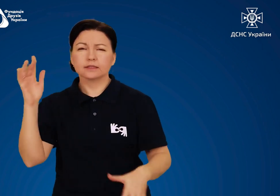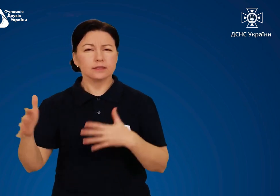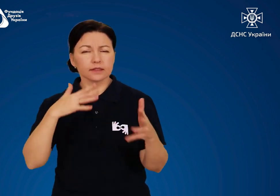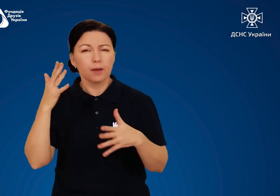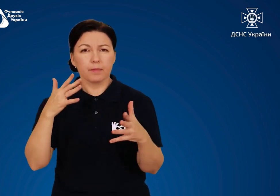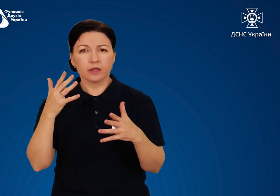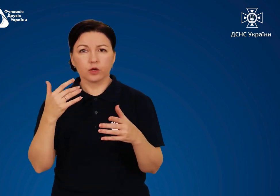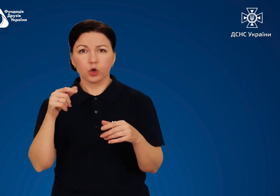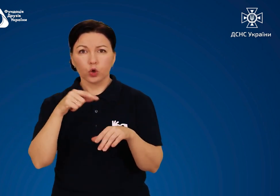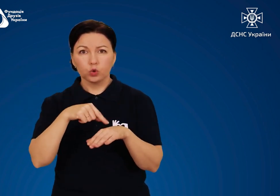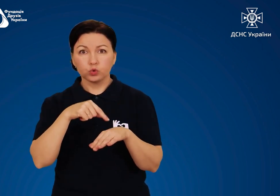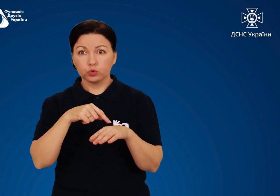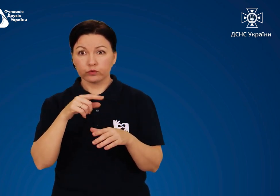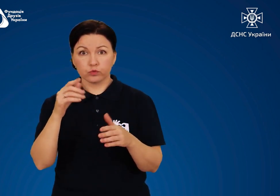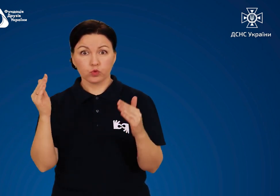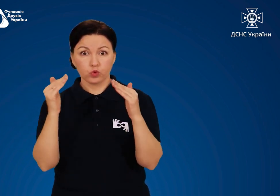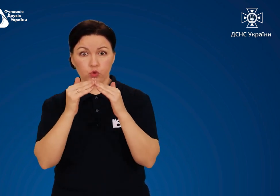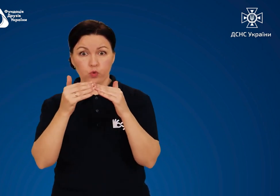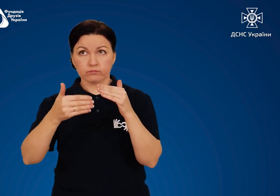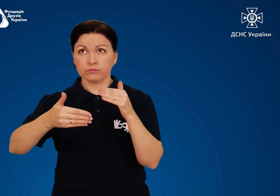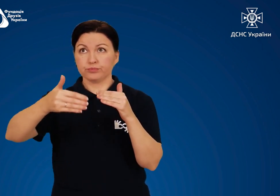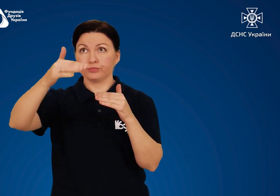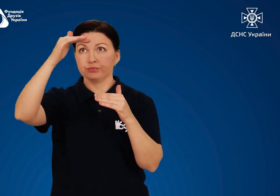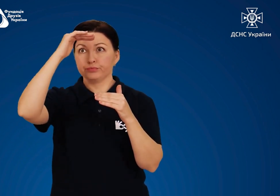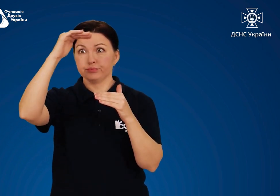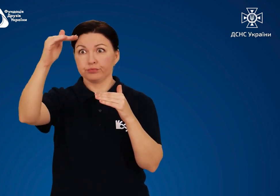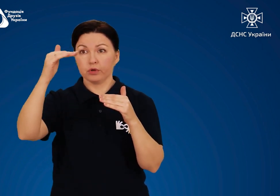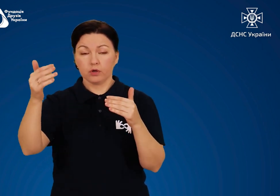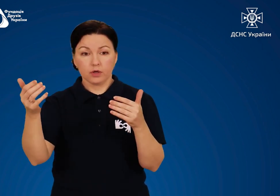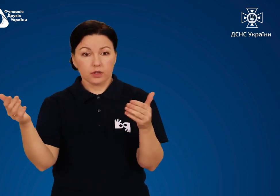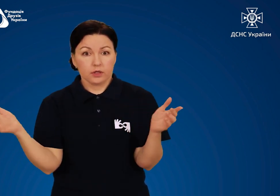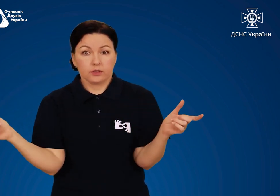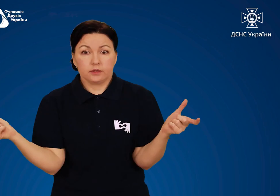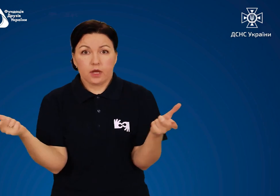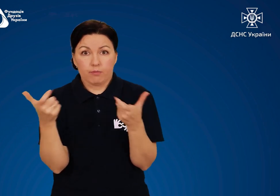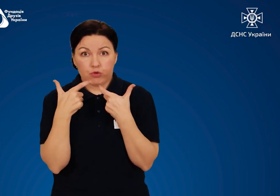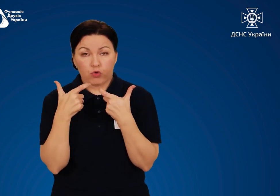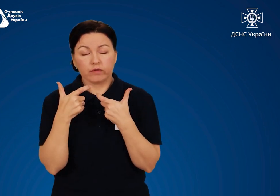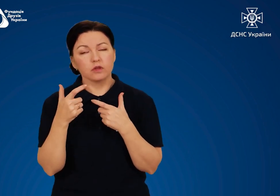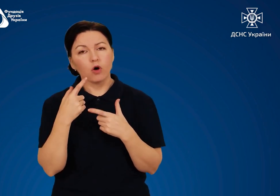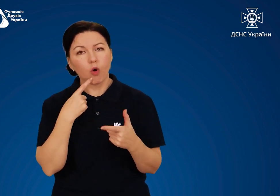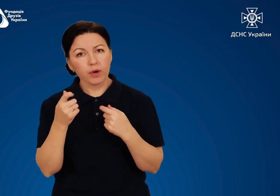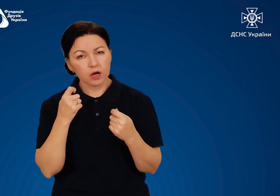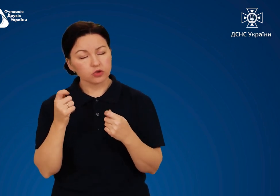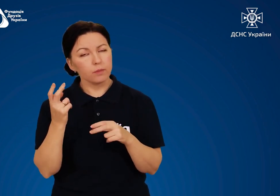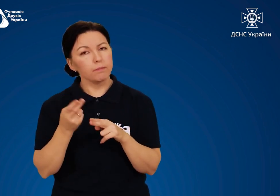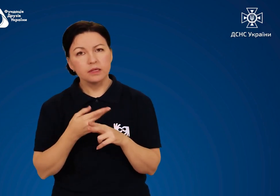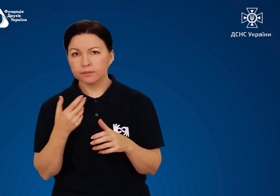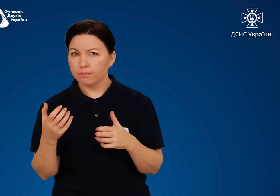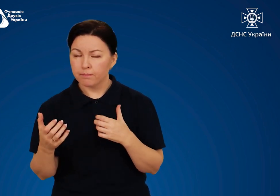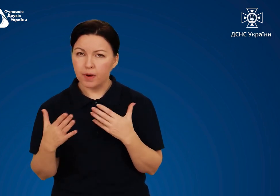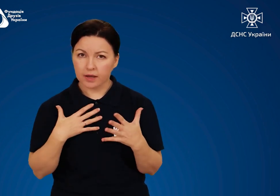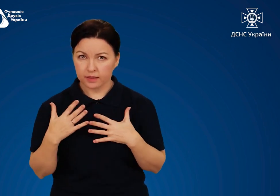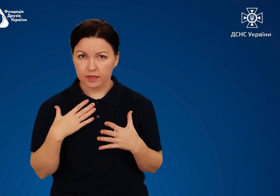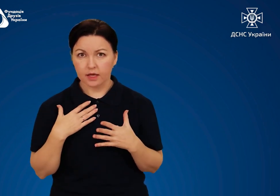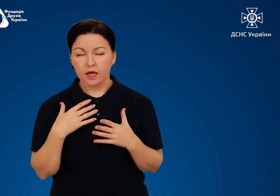виявилися заблокованими у приміщенні, обережно, без паніки, з'ясуйте, чи немає можливості